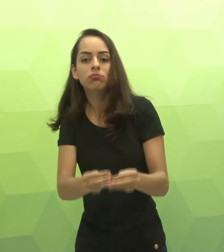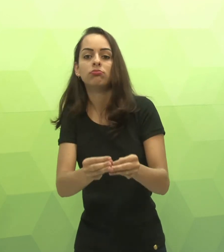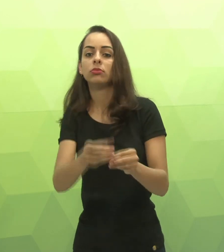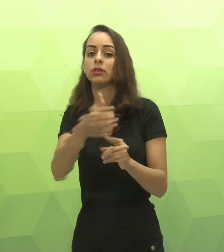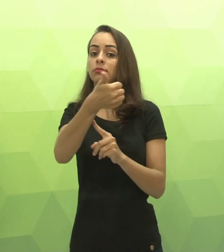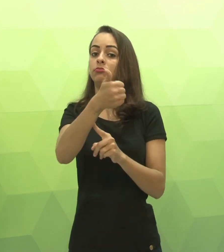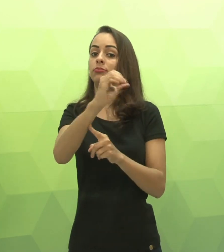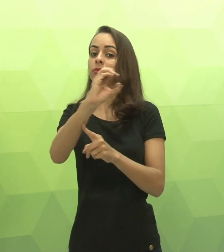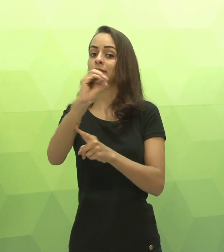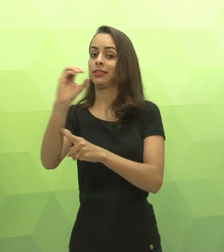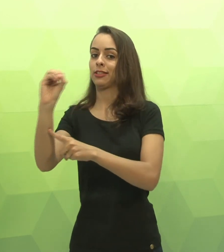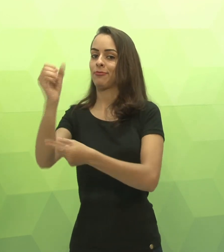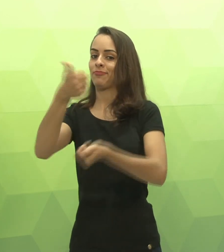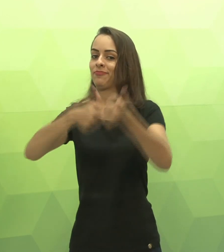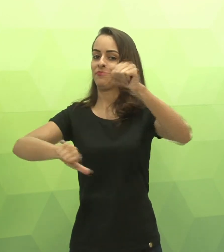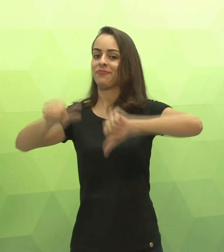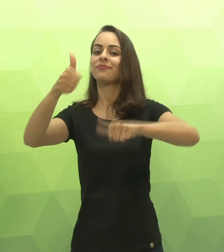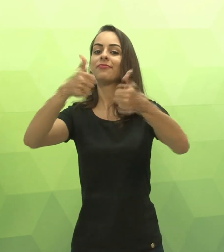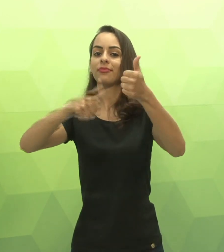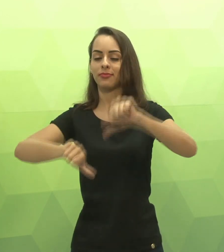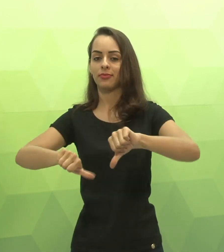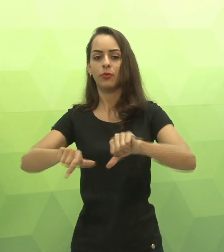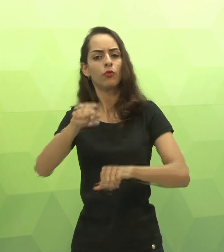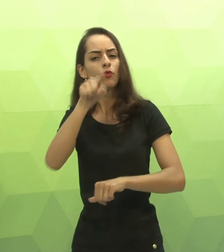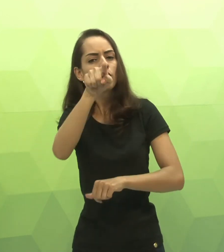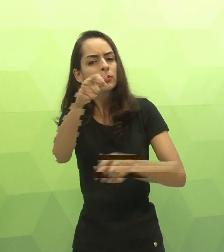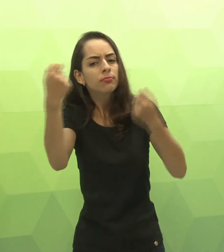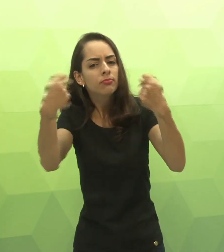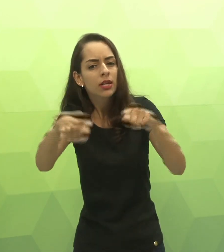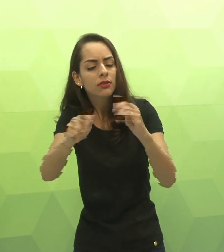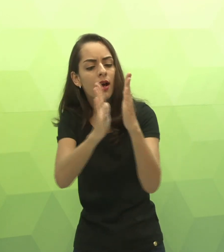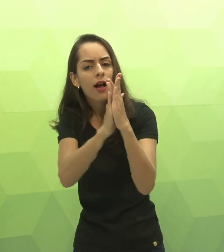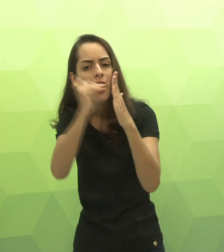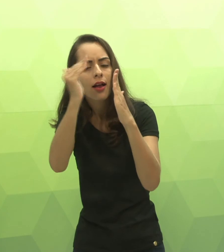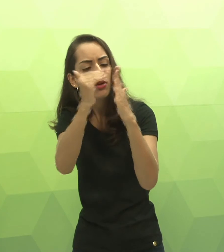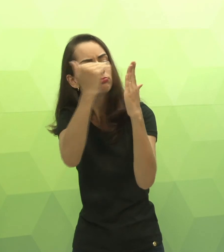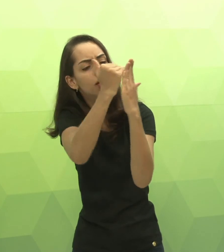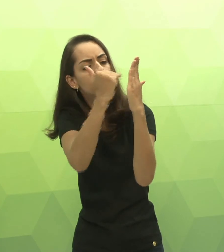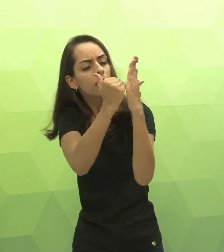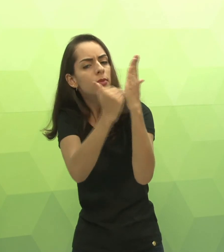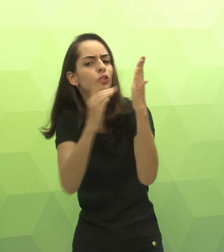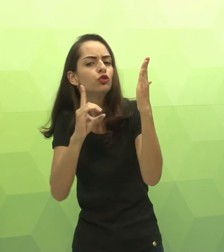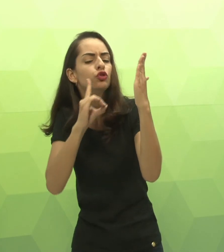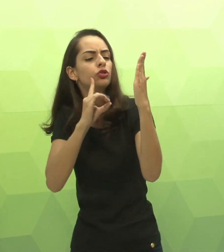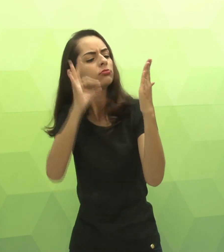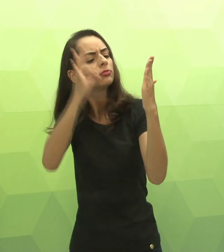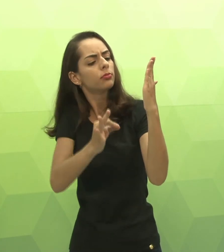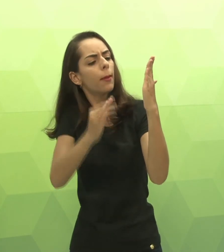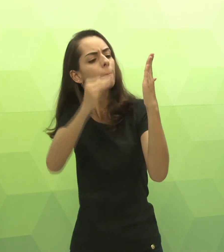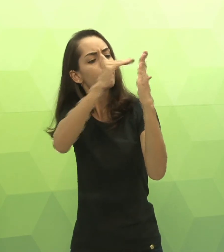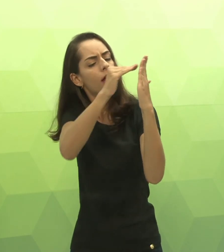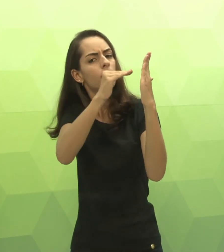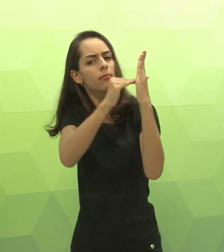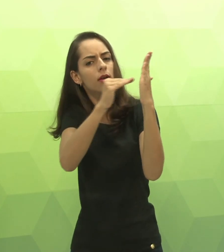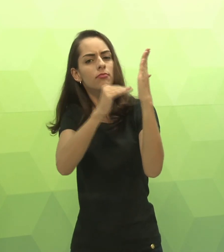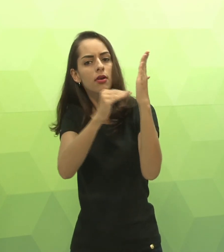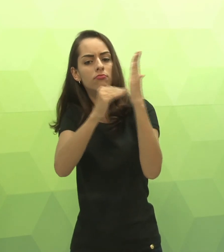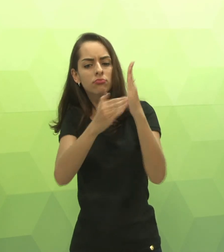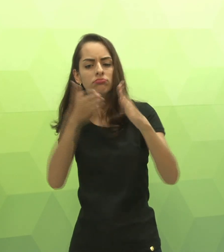avaliação 100 pontos. Então esse é o nosso critério de avaliação. Então você precisa abrir o ambiente virtual, olhar as datas